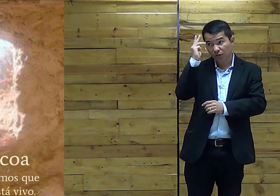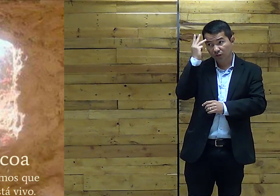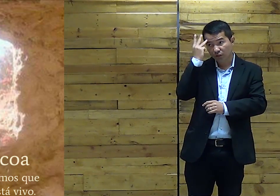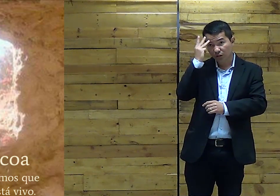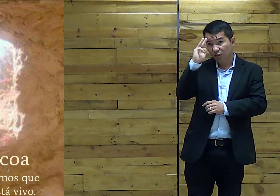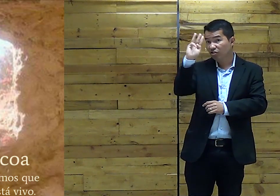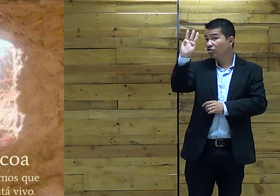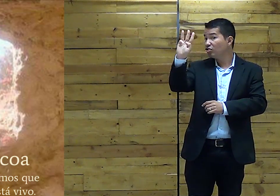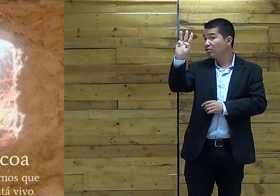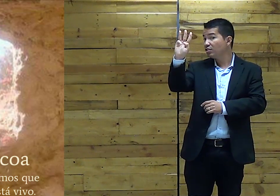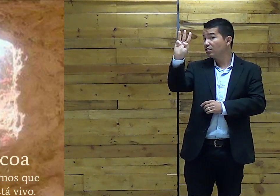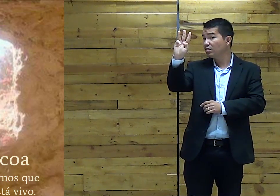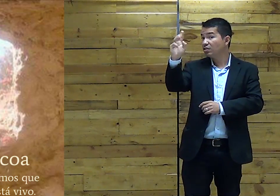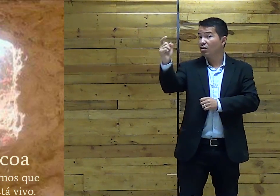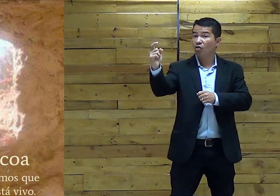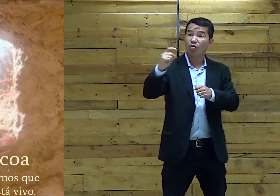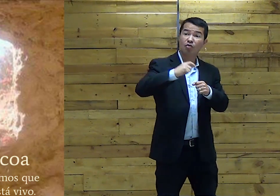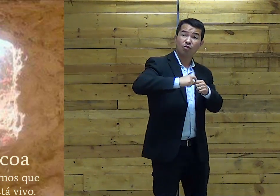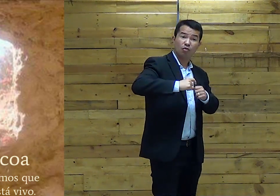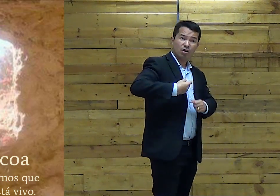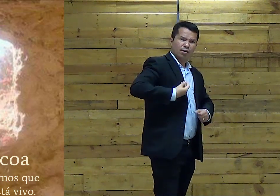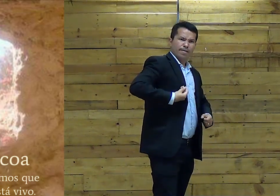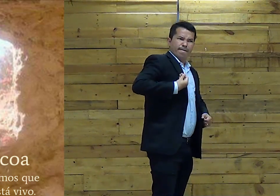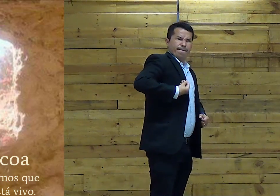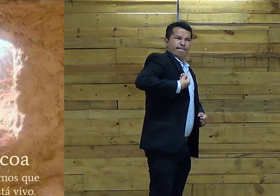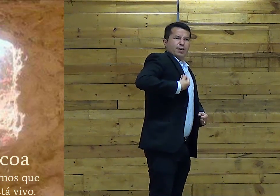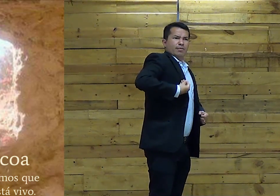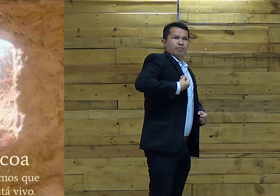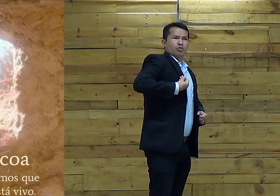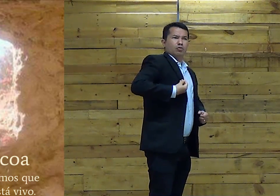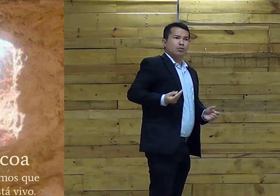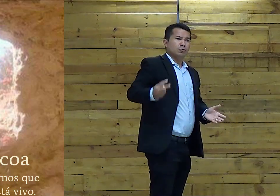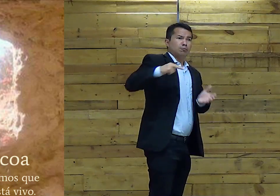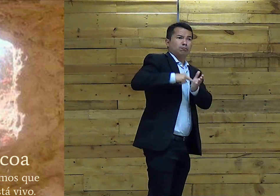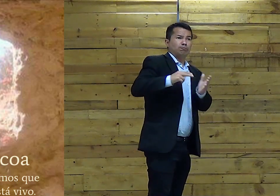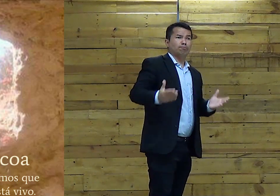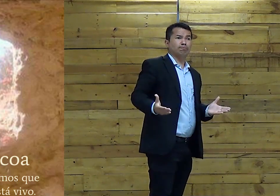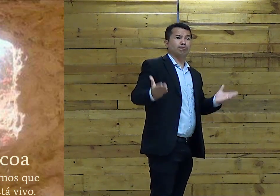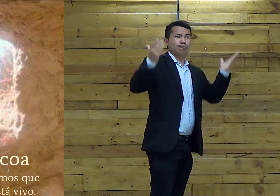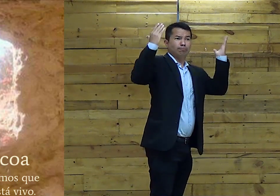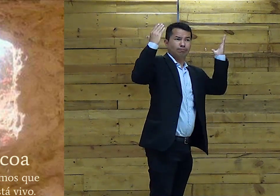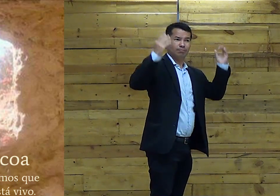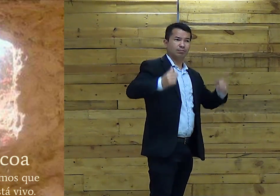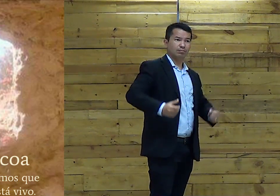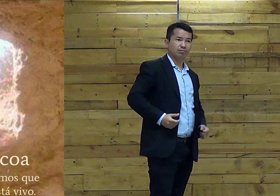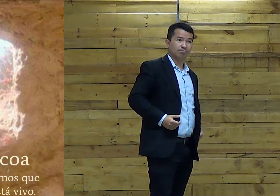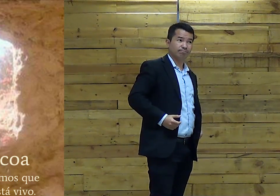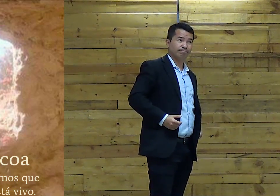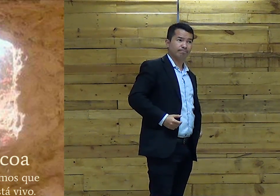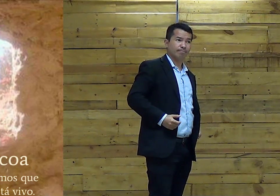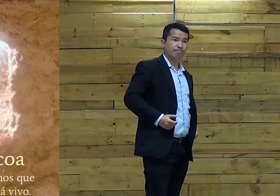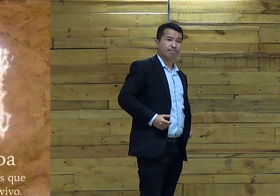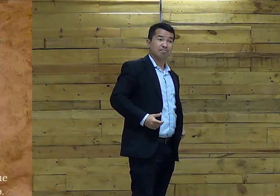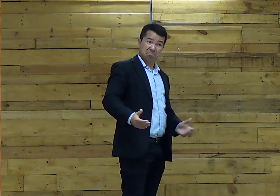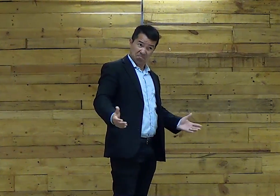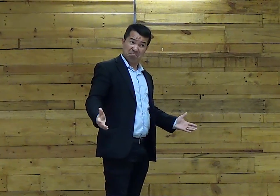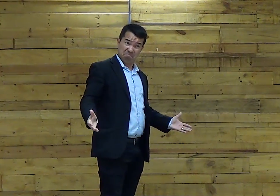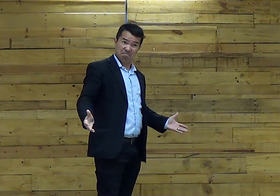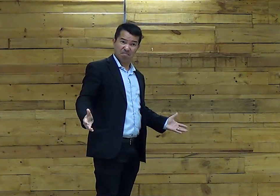Porque ao terceiro dia Jesus Ressuscitou Sim